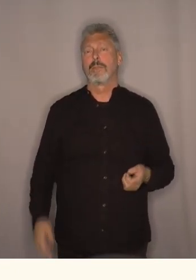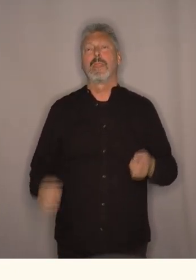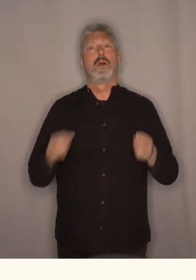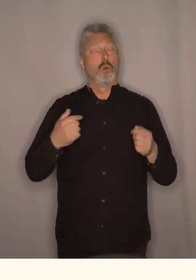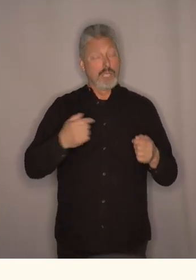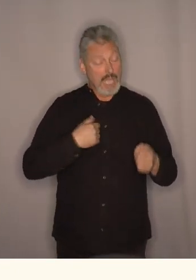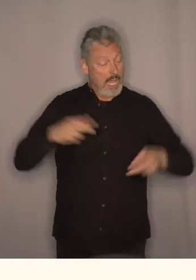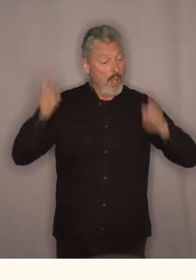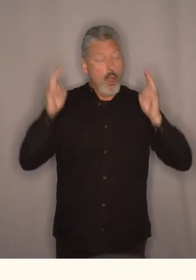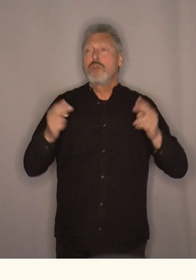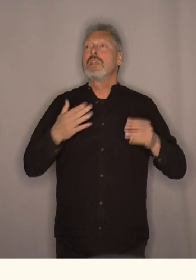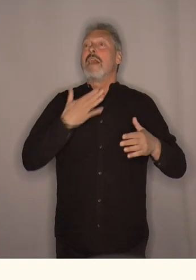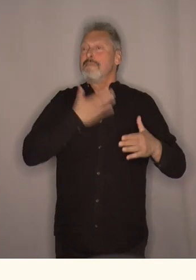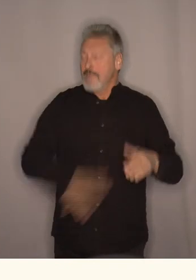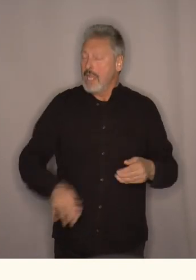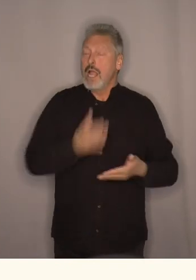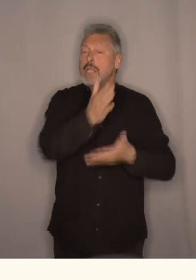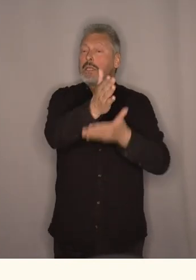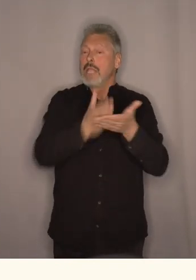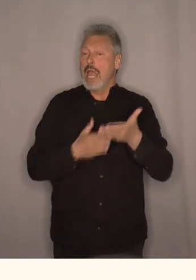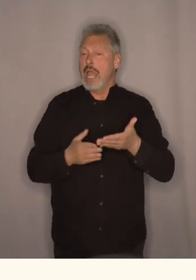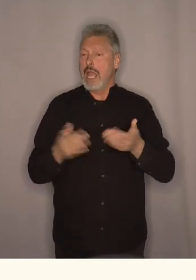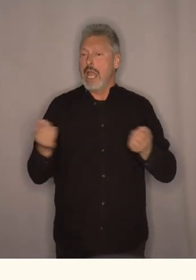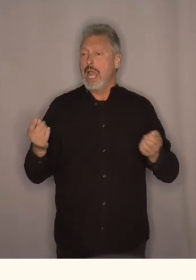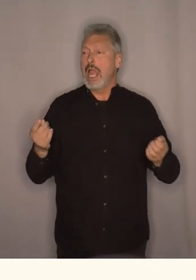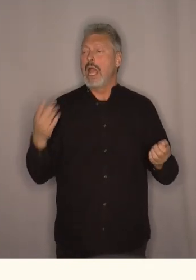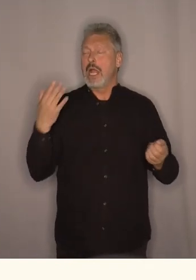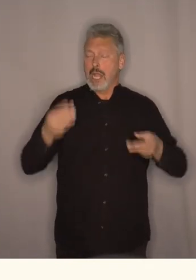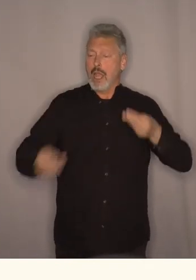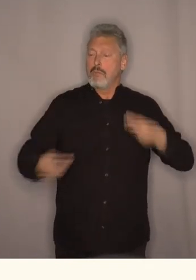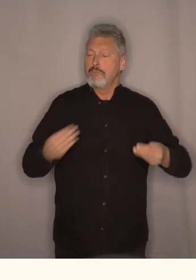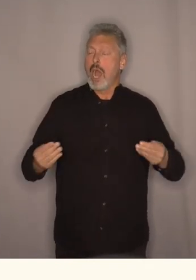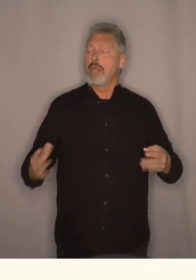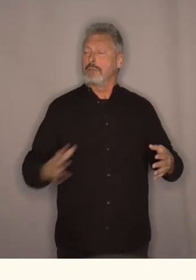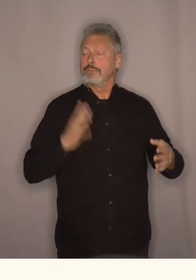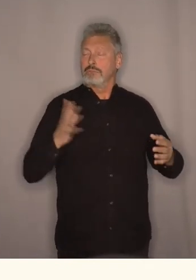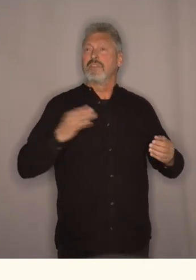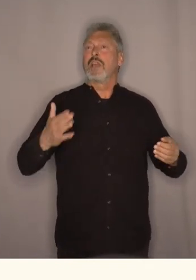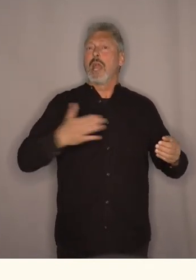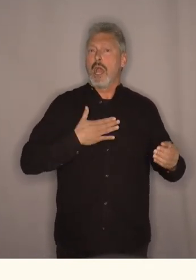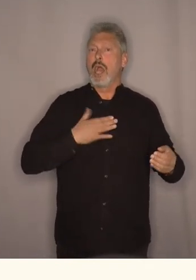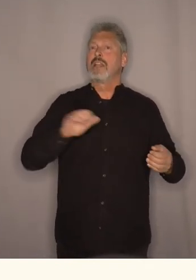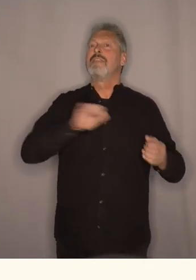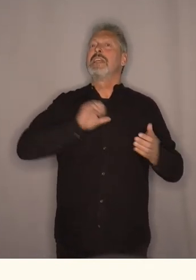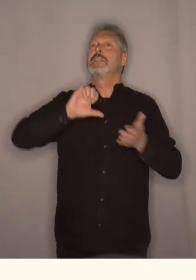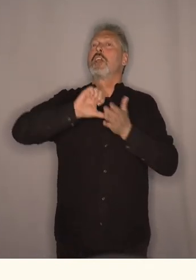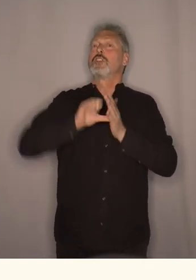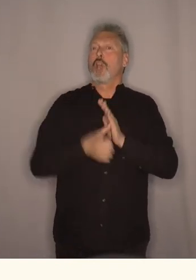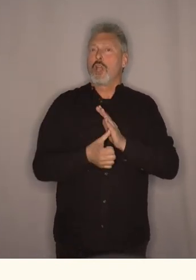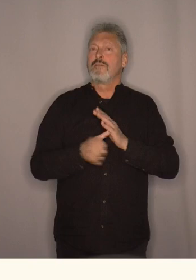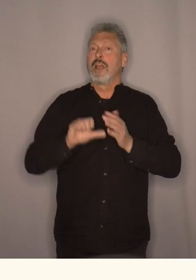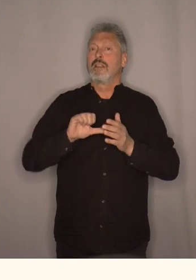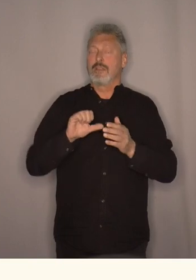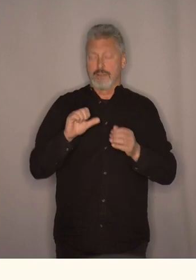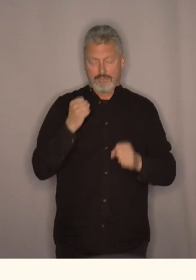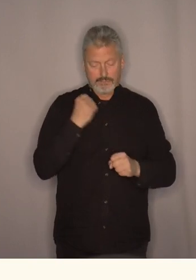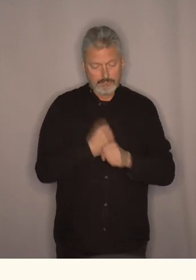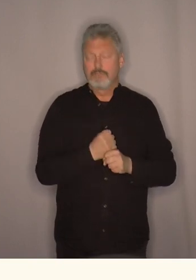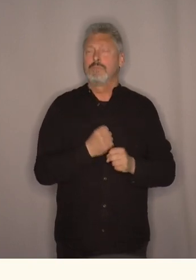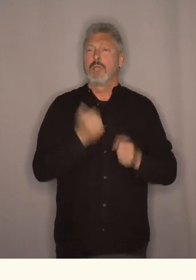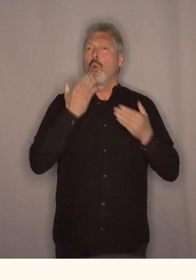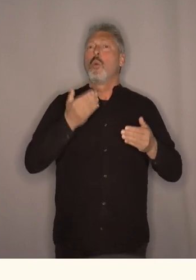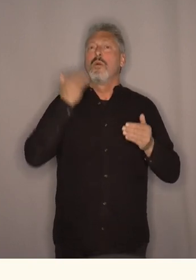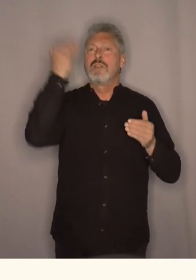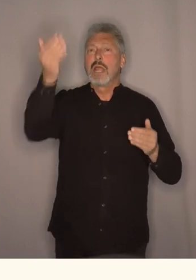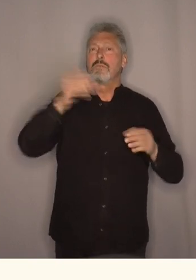og er jo også villig til å dele på den materielle velstanden vi har dersom det er nødvendig for å sikre en god fremtid for alle så at